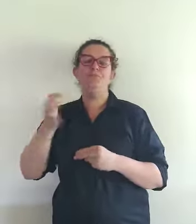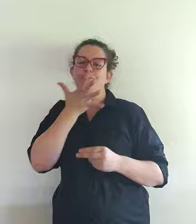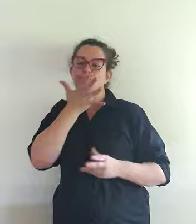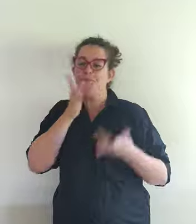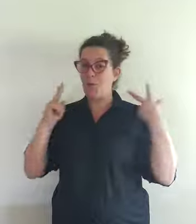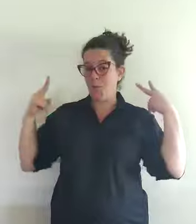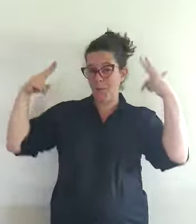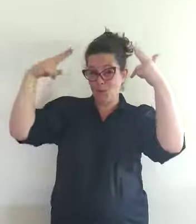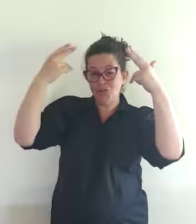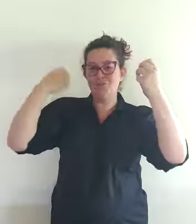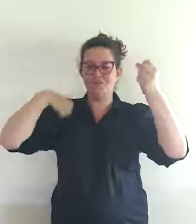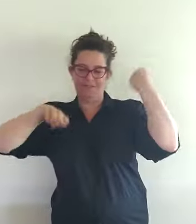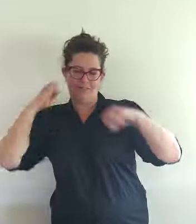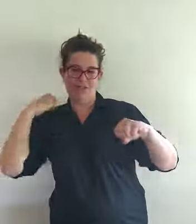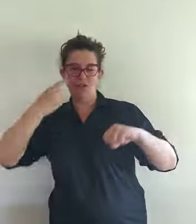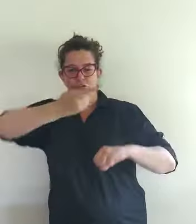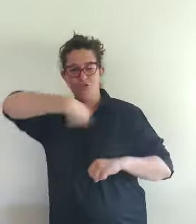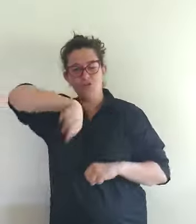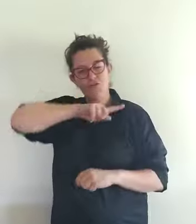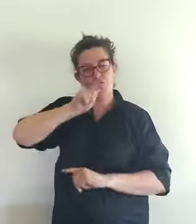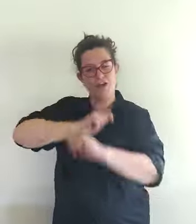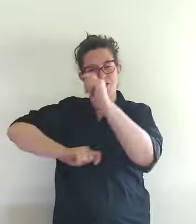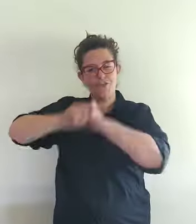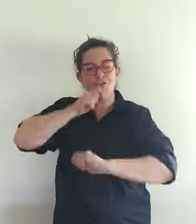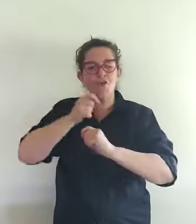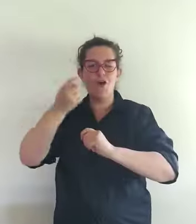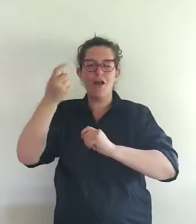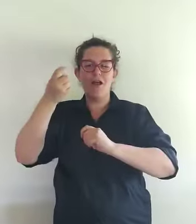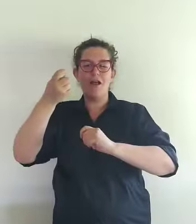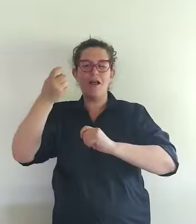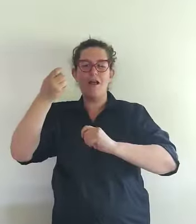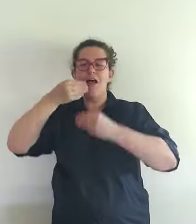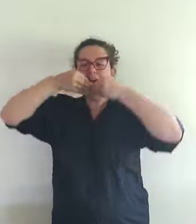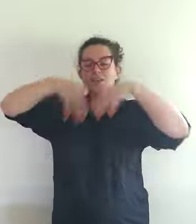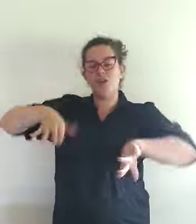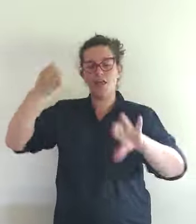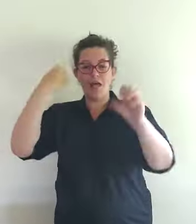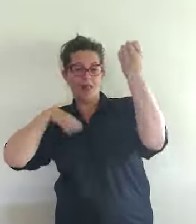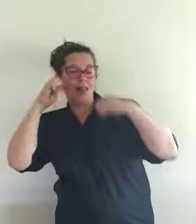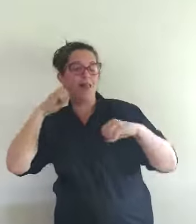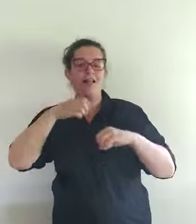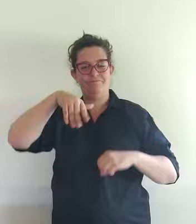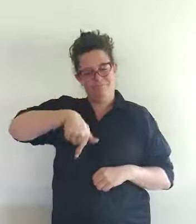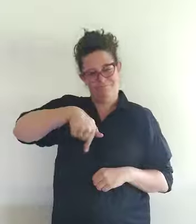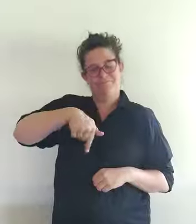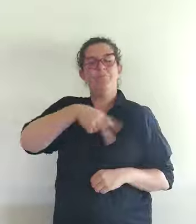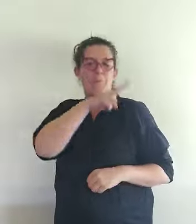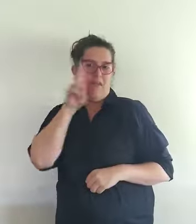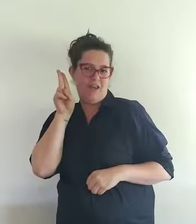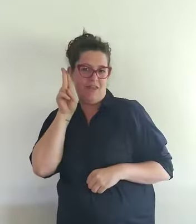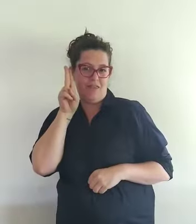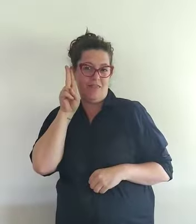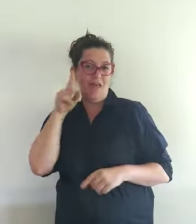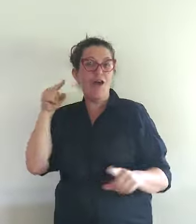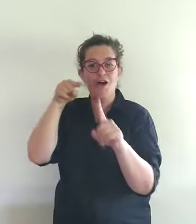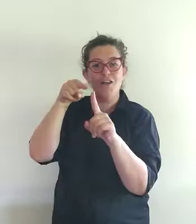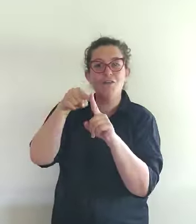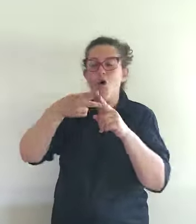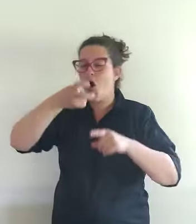histórica romana de Madrid. Nos dedicamos a revivir la época de la antigua Roma, tanto en su vestimenta,